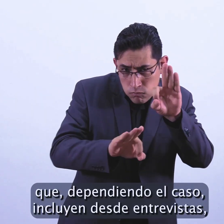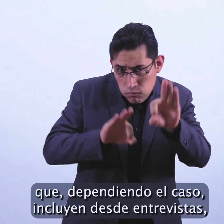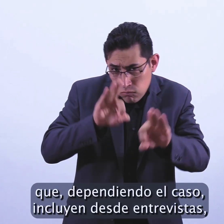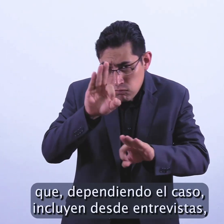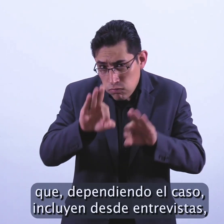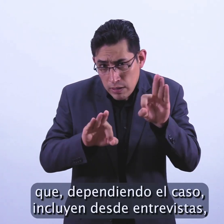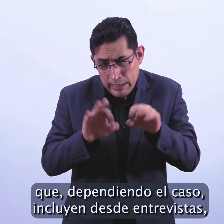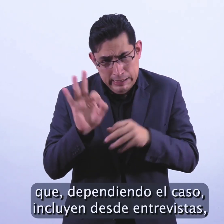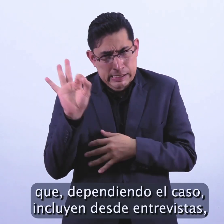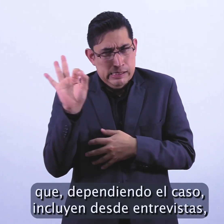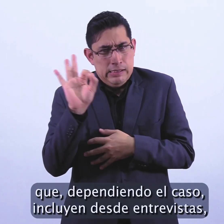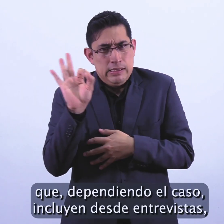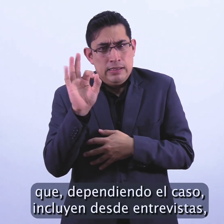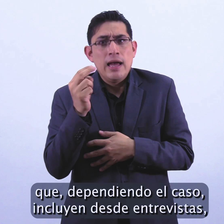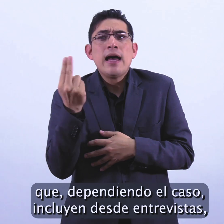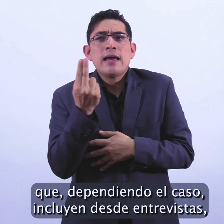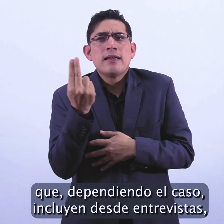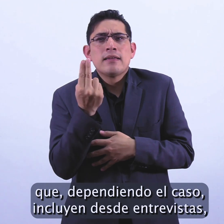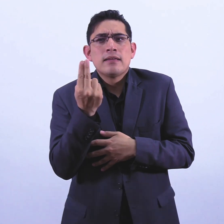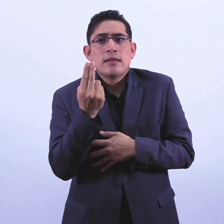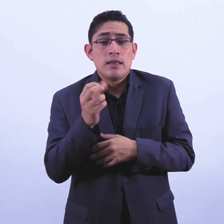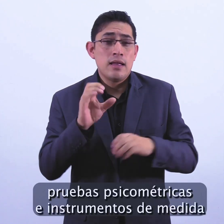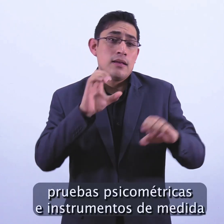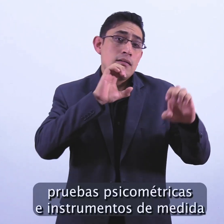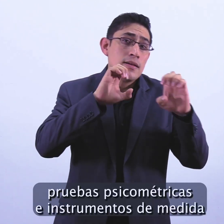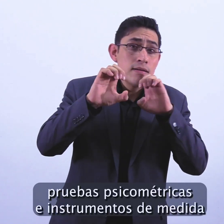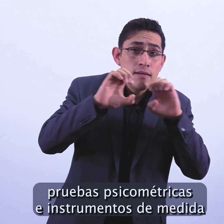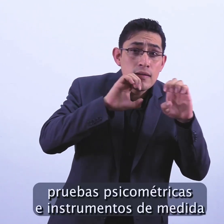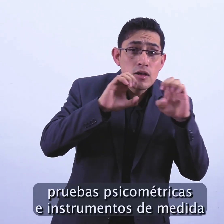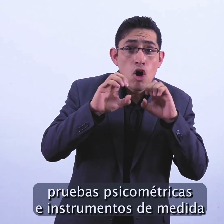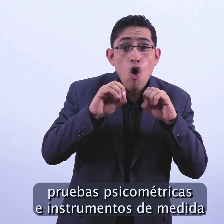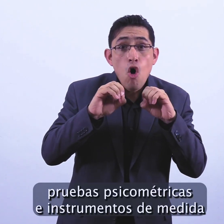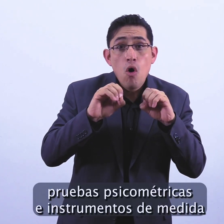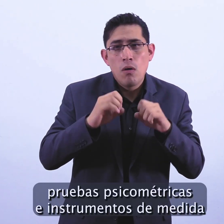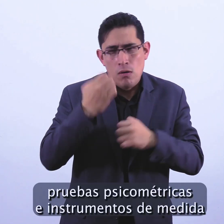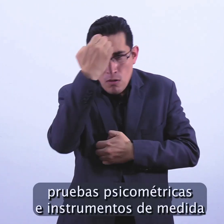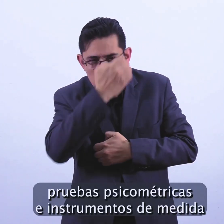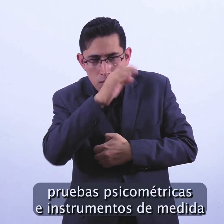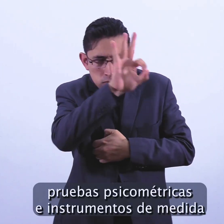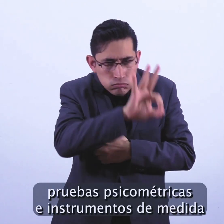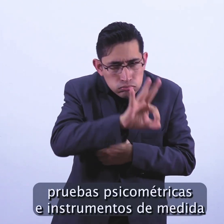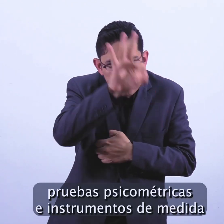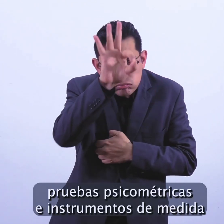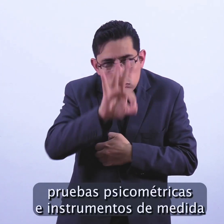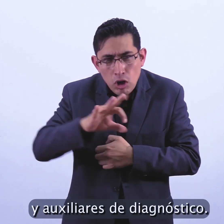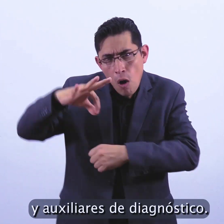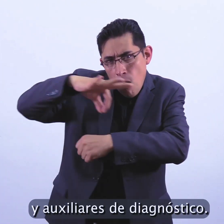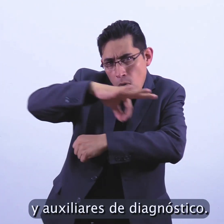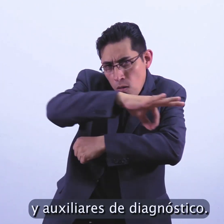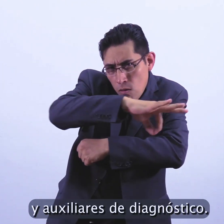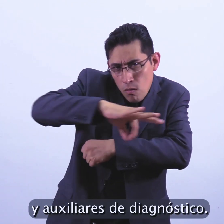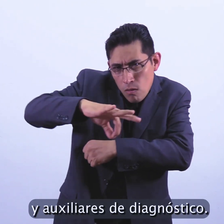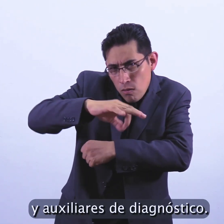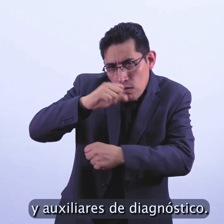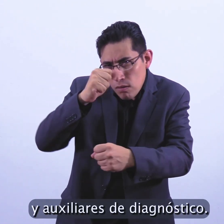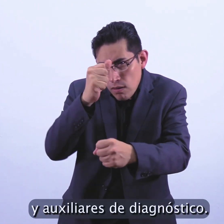caso, incluyen desde entrevistas, pruebas psicométricas e instrumentos de medida y auxiliares de diagnóstico.